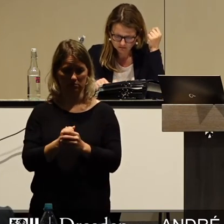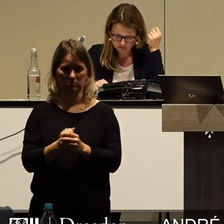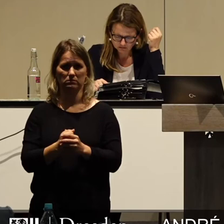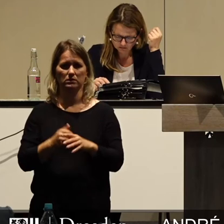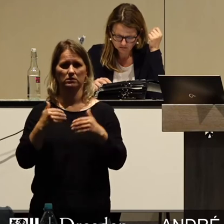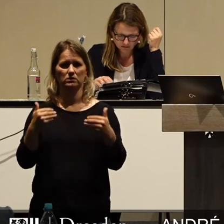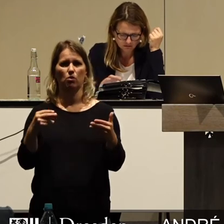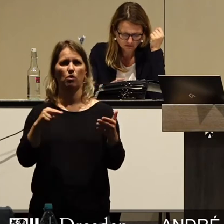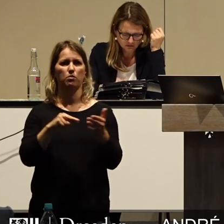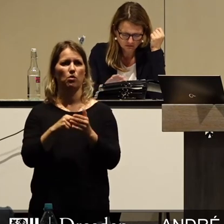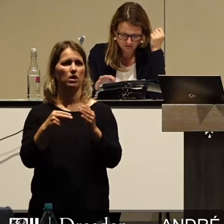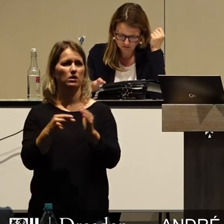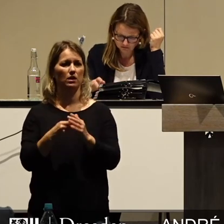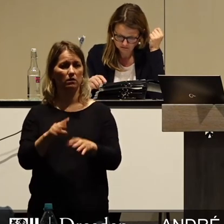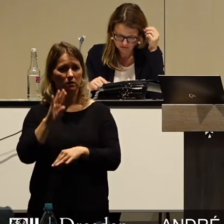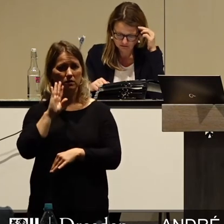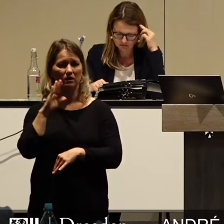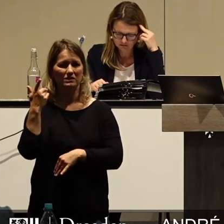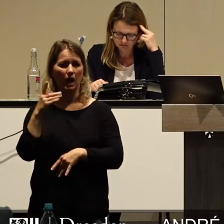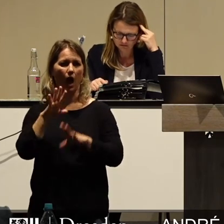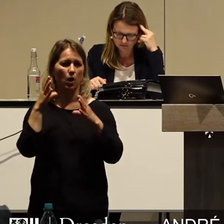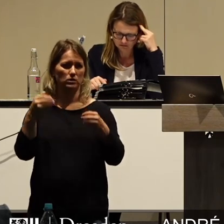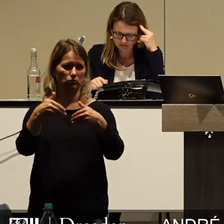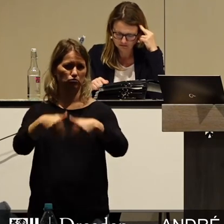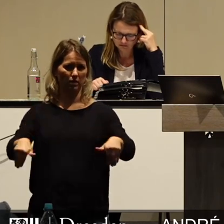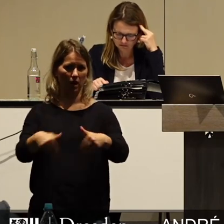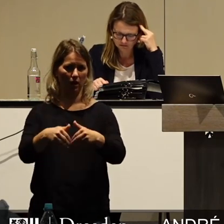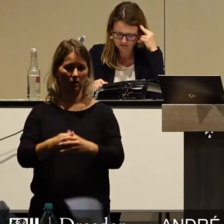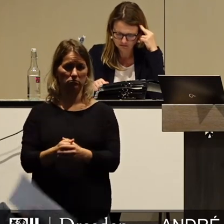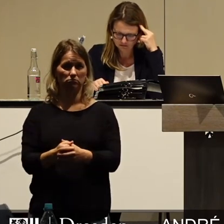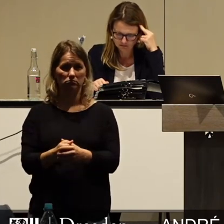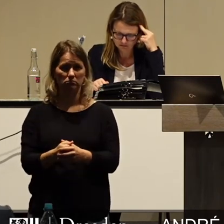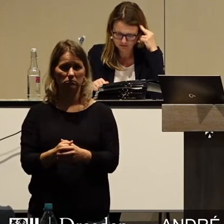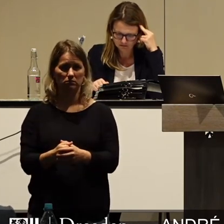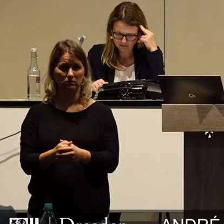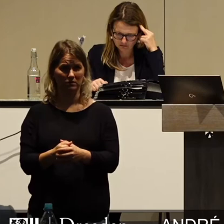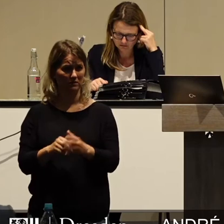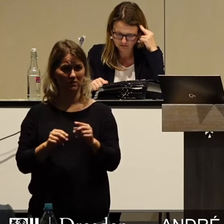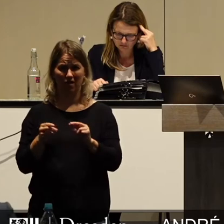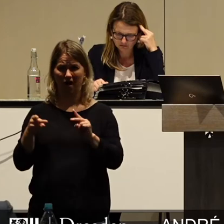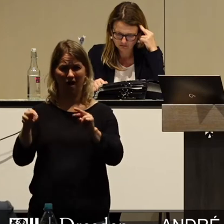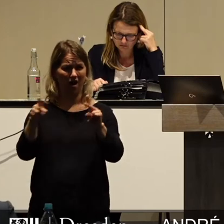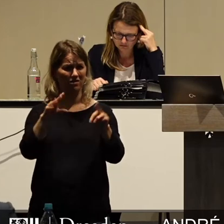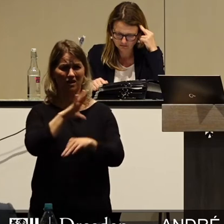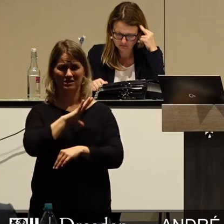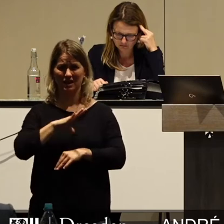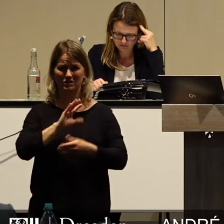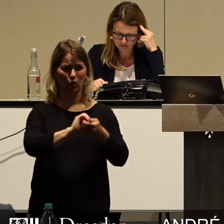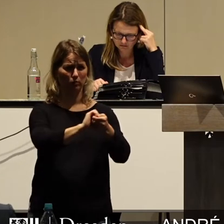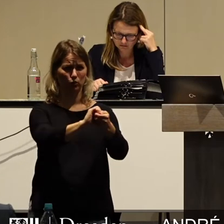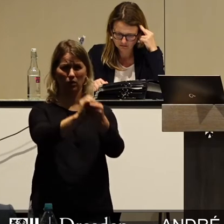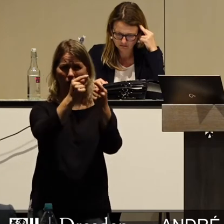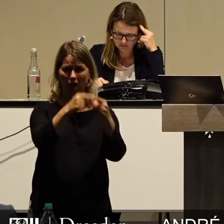der Haushaltssperre. Und zwar im Unterschied zu nahezu allen anderen sächsischen Kommunen.